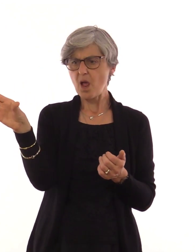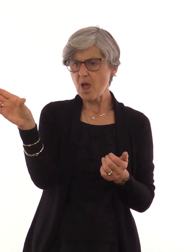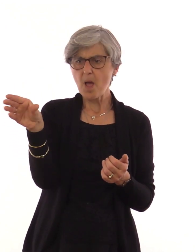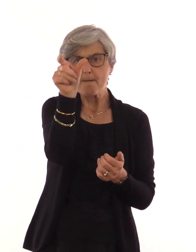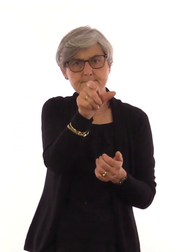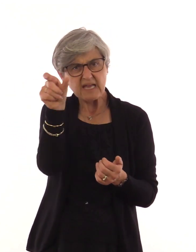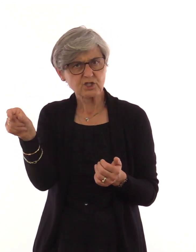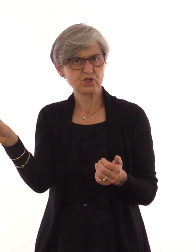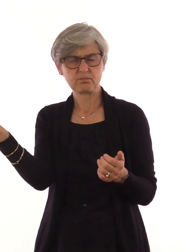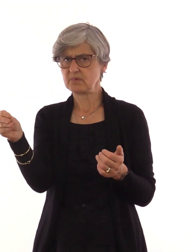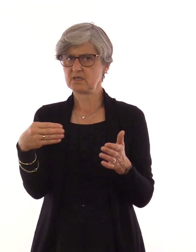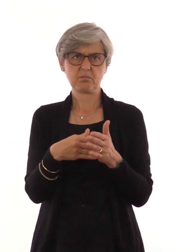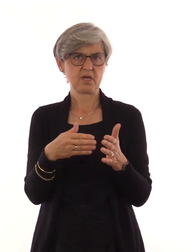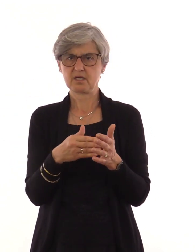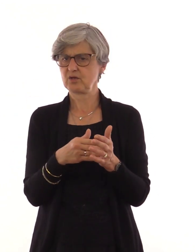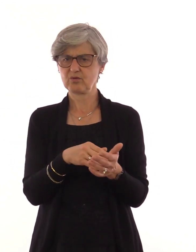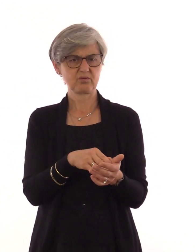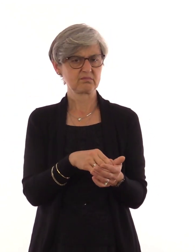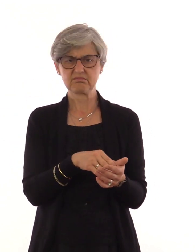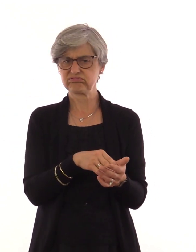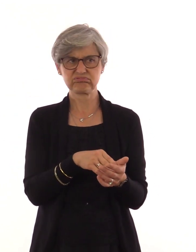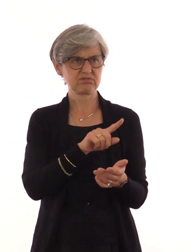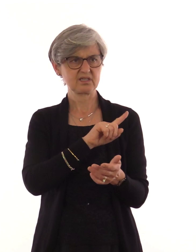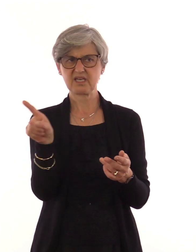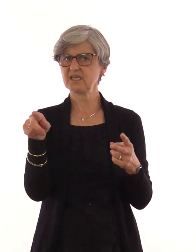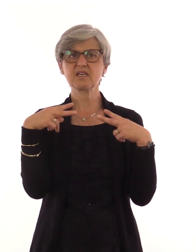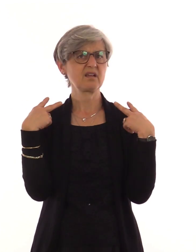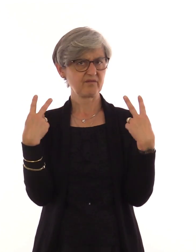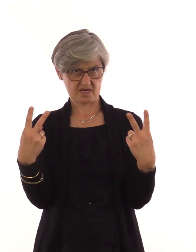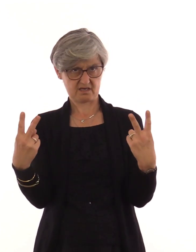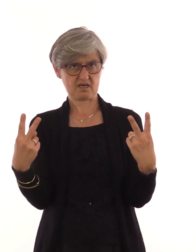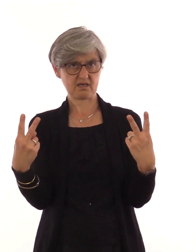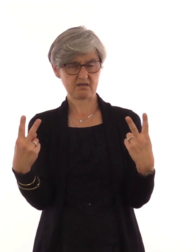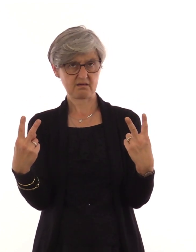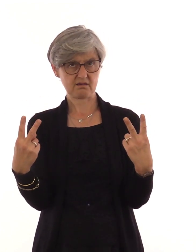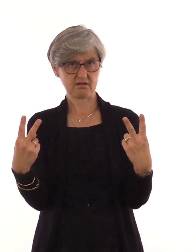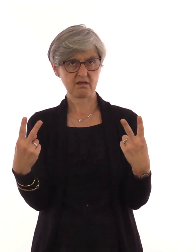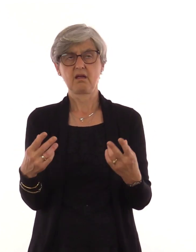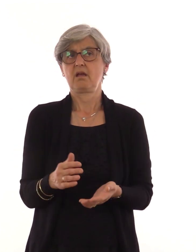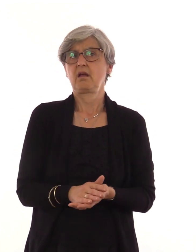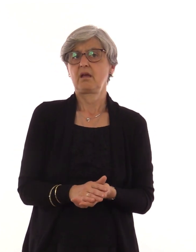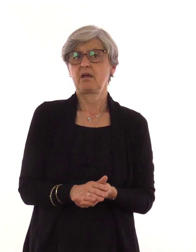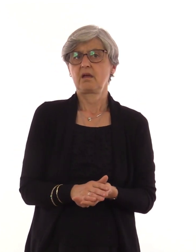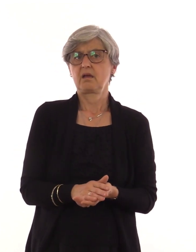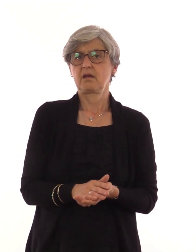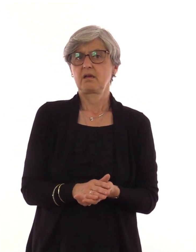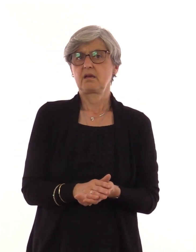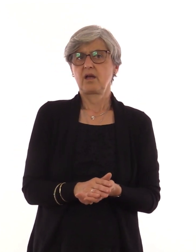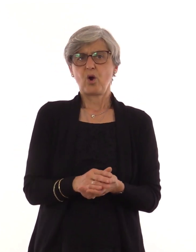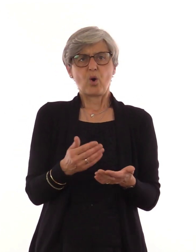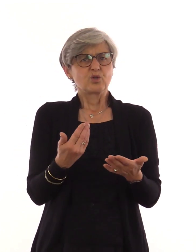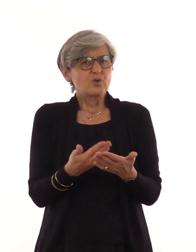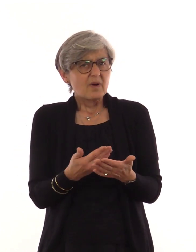AfD sagt auch, Männer dürfen nicht ein Paar sein. Frauen